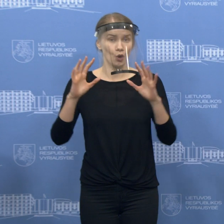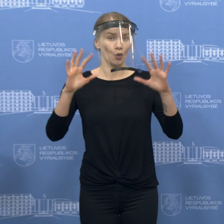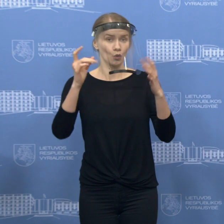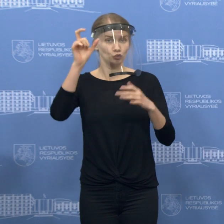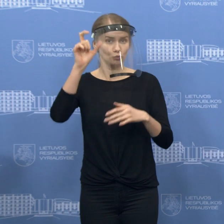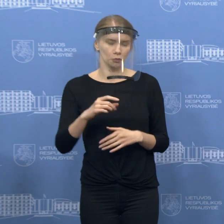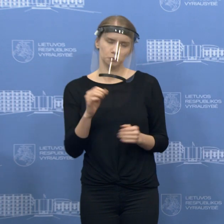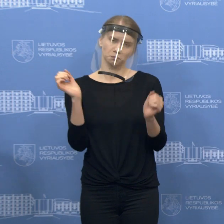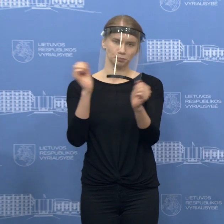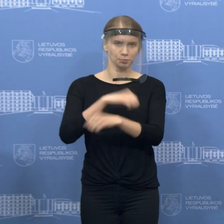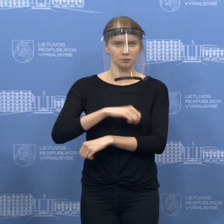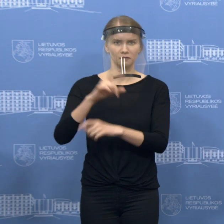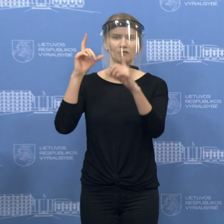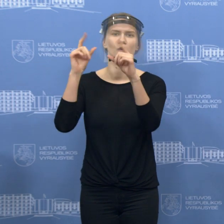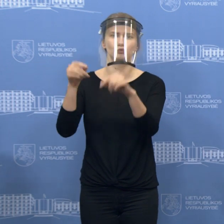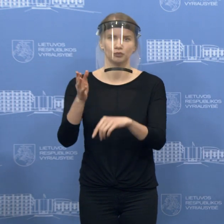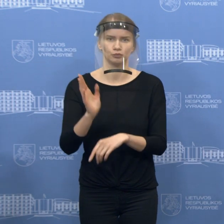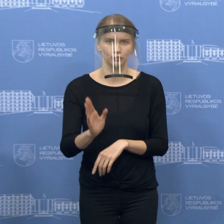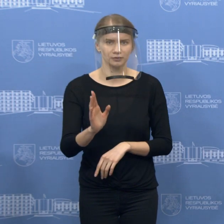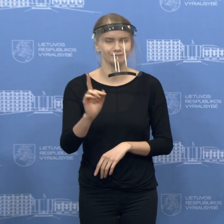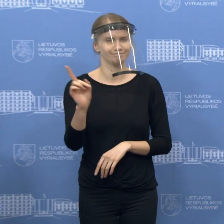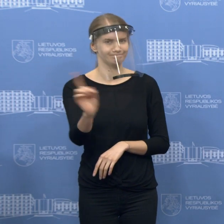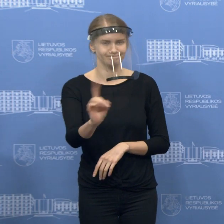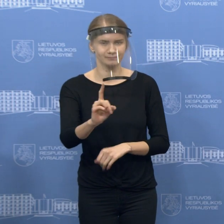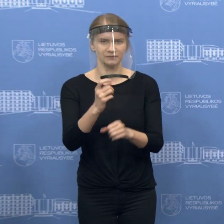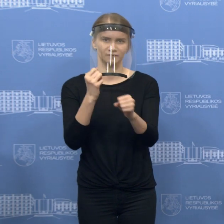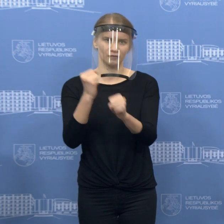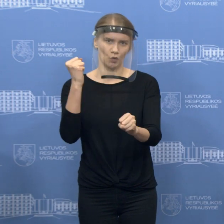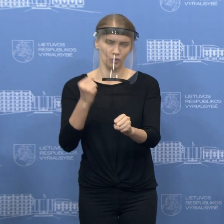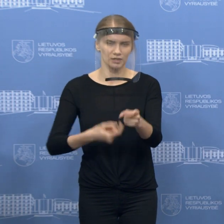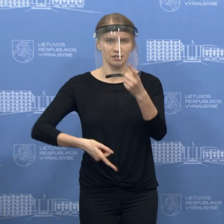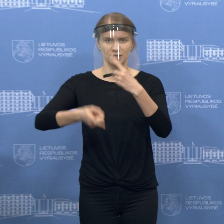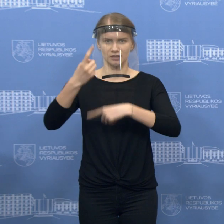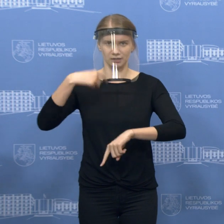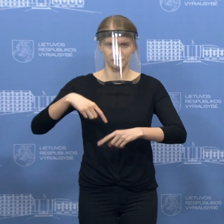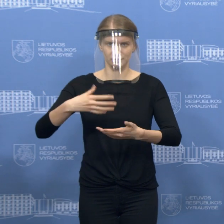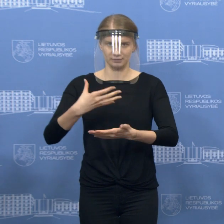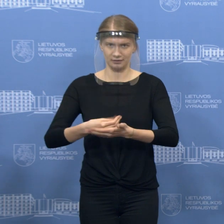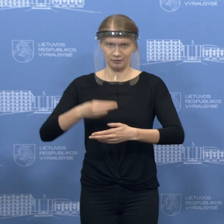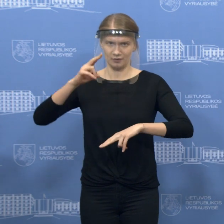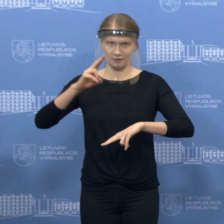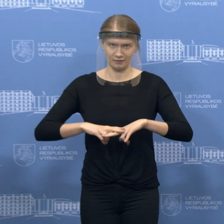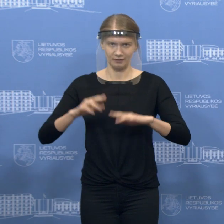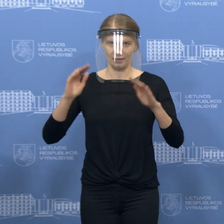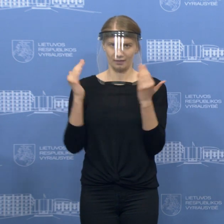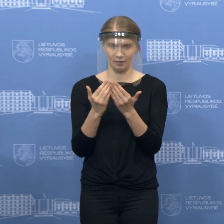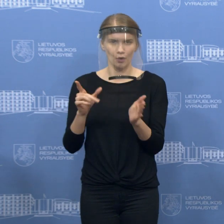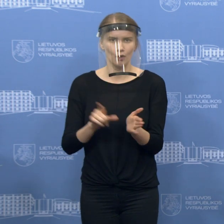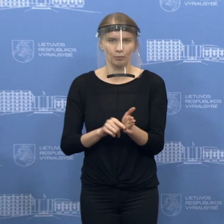keliauti, jie tikrai turės grįžti atgal į savo savizoliacijos vietą. Taip pat